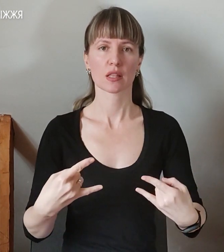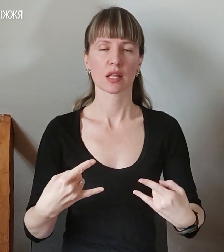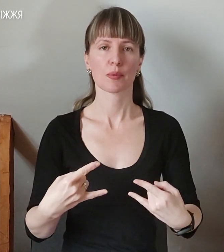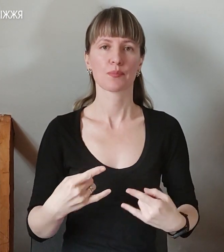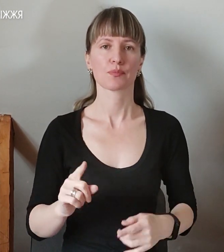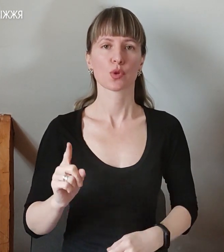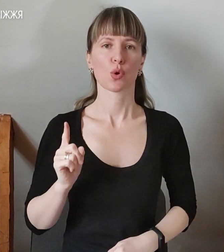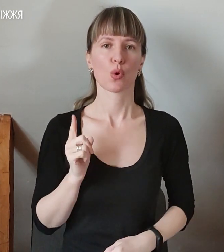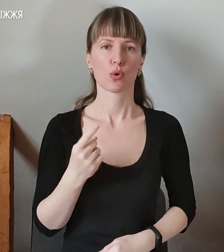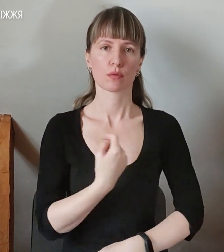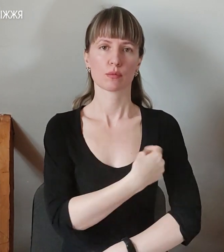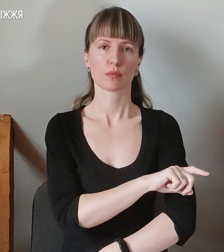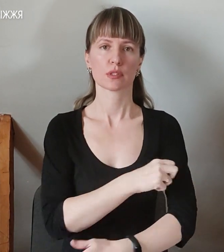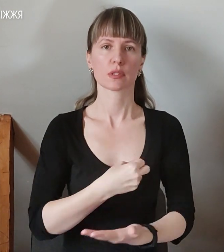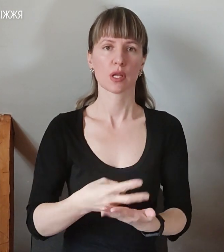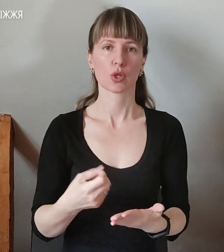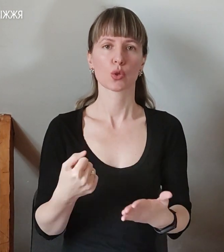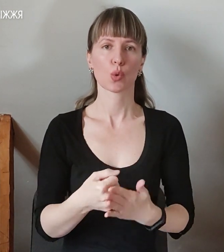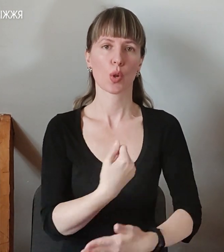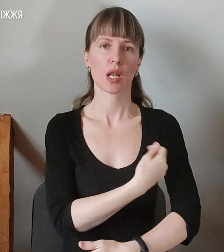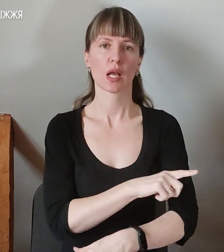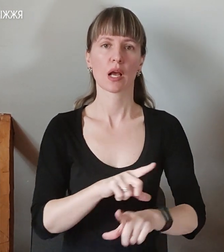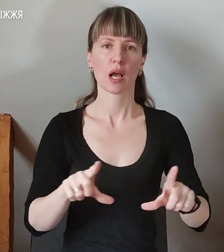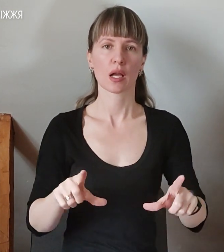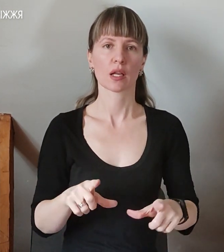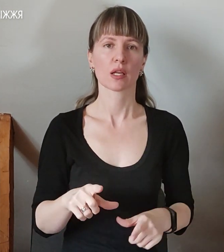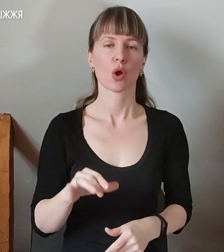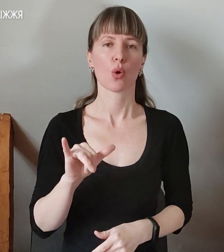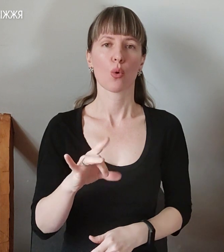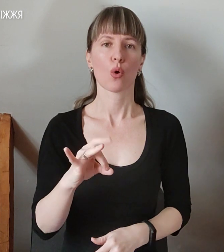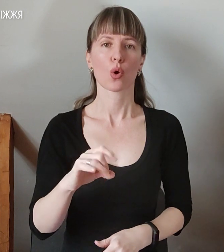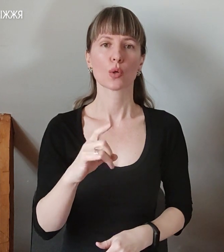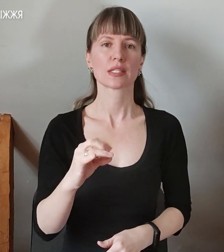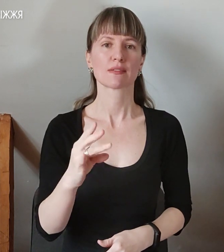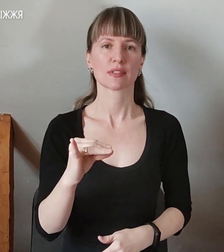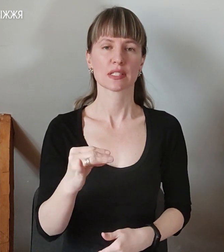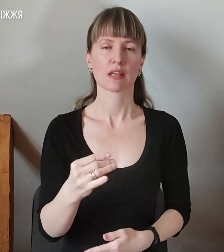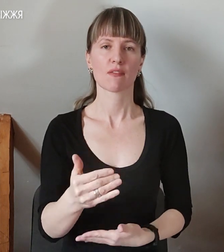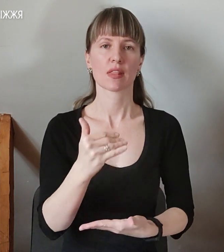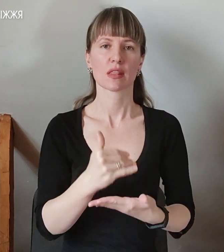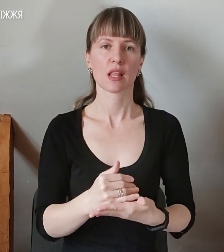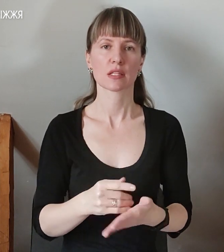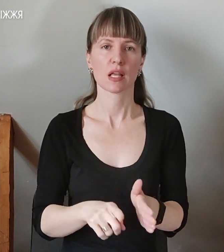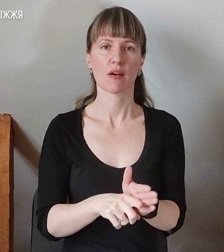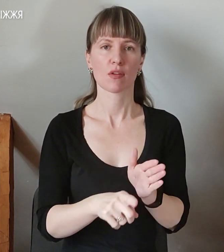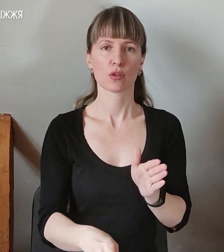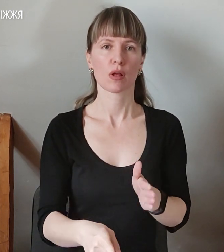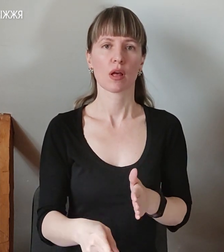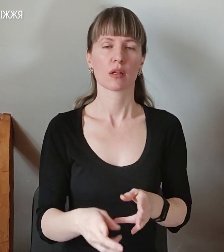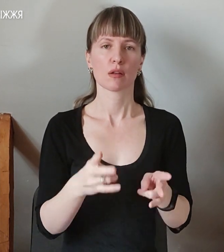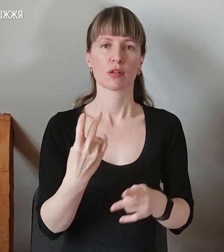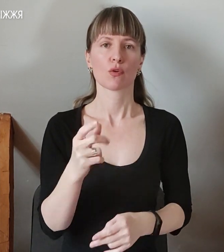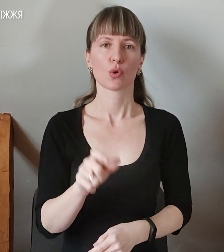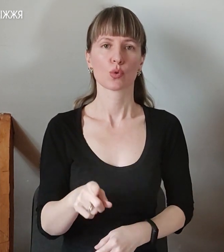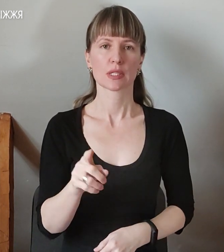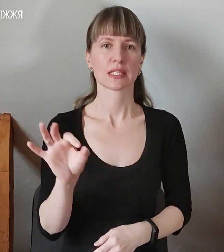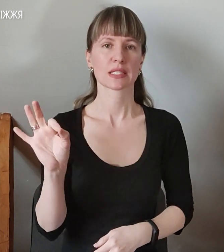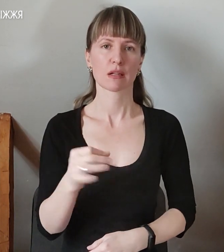охоронця шпиталізували до лікарні. У Розівці внаслідок авіаудару травмувалися двоє людей, їх одразу ушпиталили.